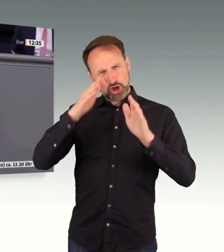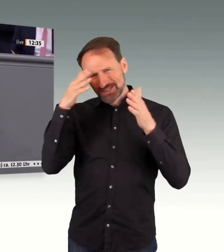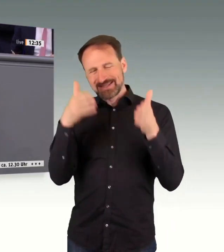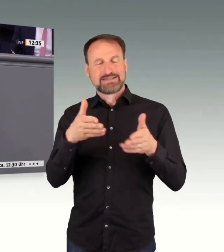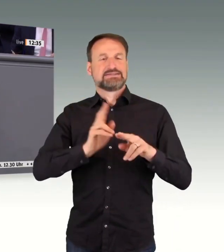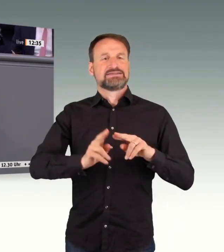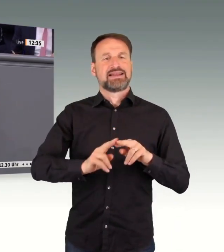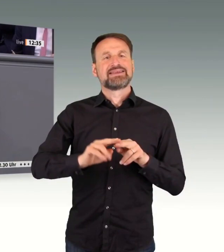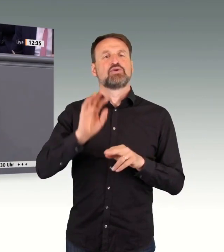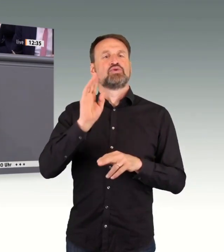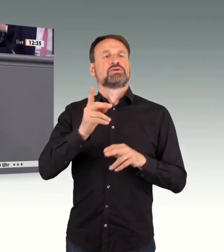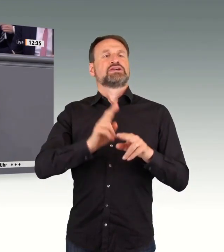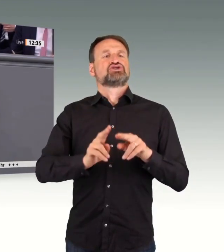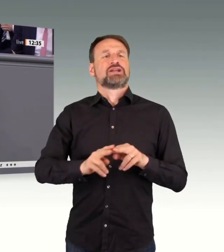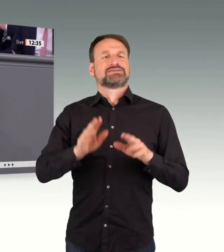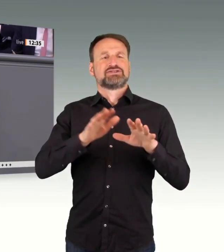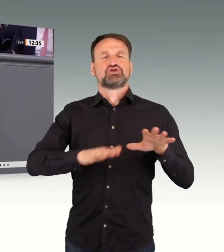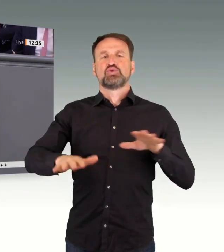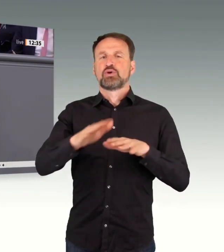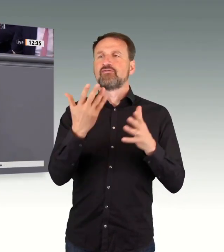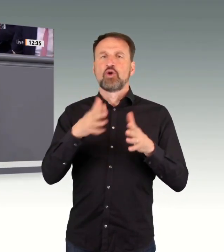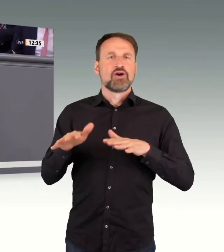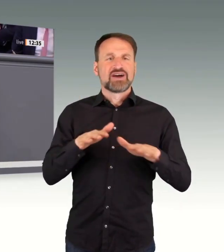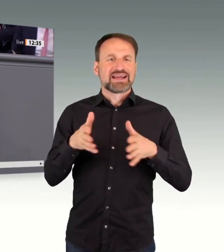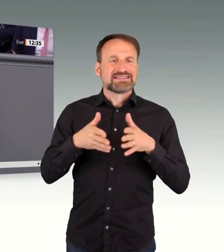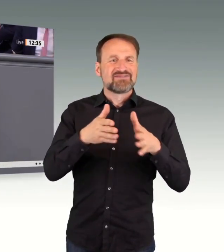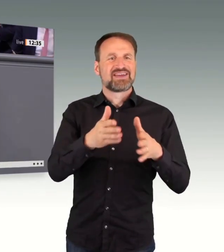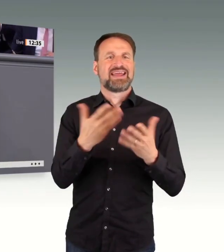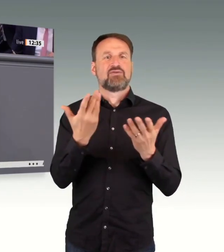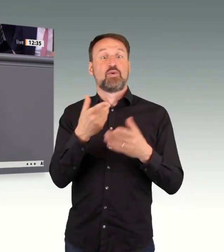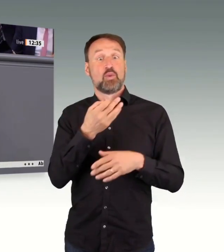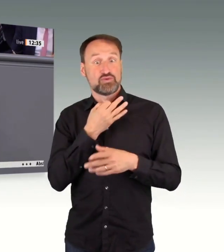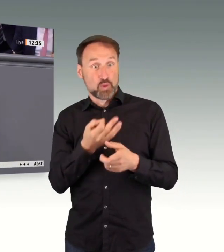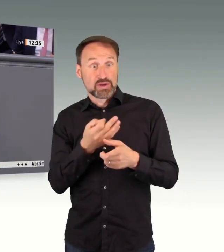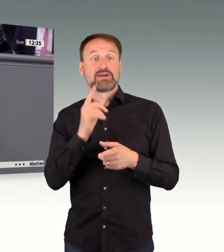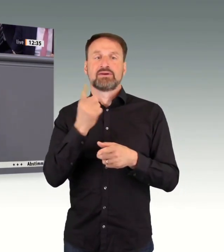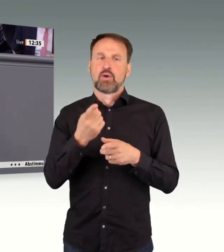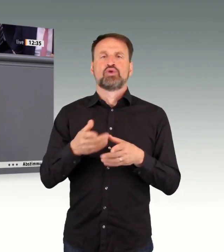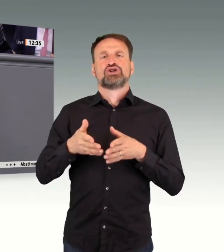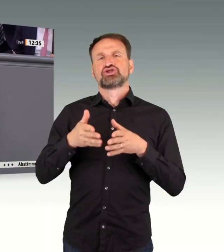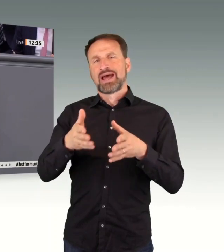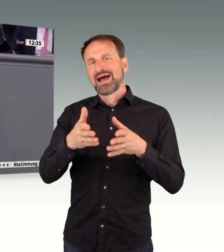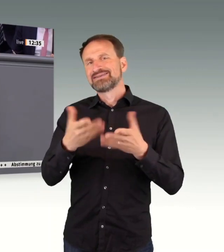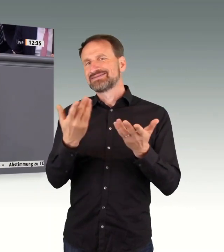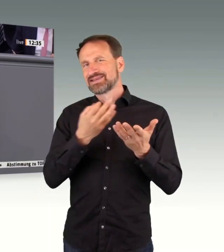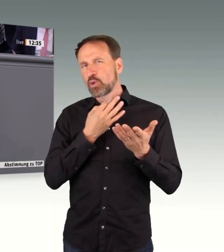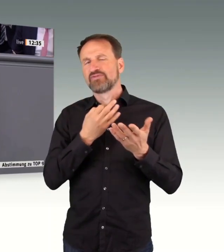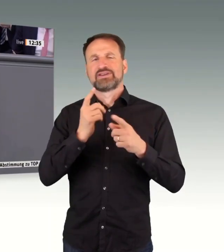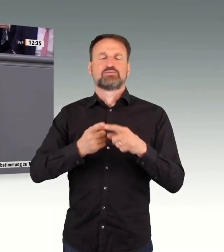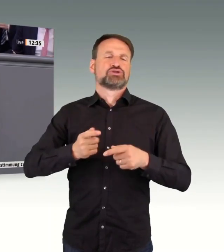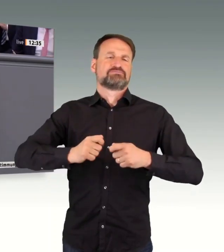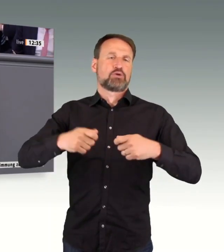ebenfalls geplant, beispielsweise beim Bau von Brücken und auch der Einsatz von Building Information Modeling